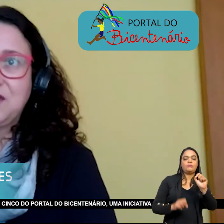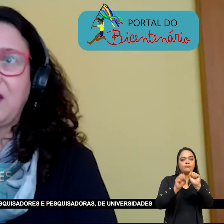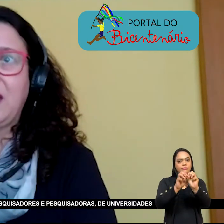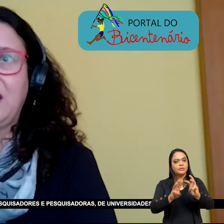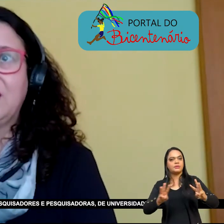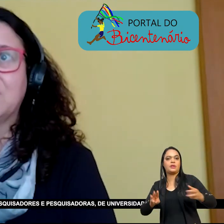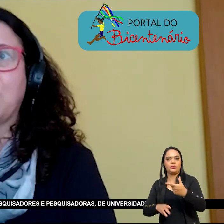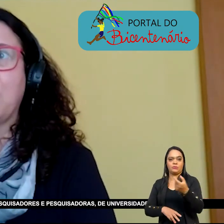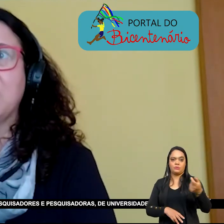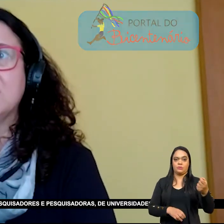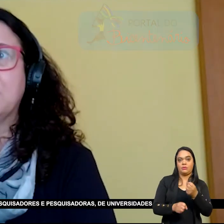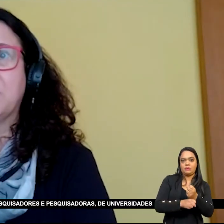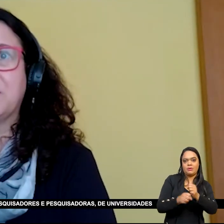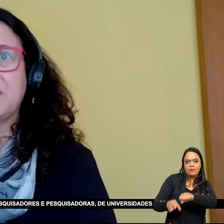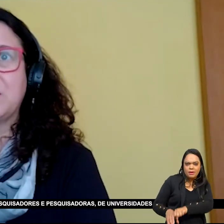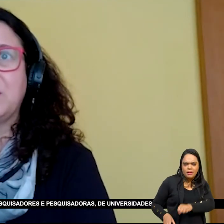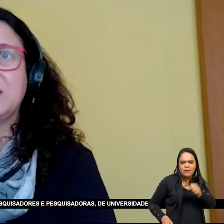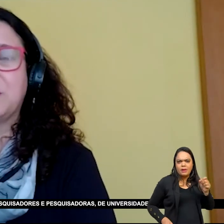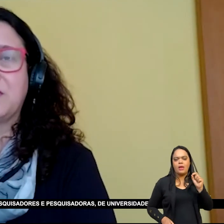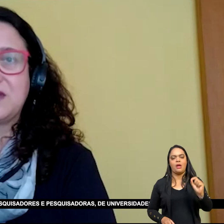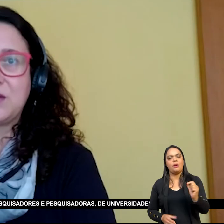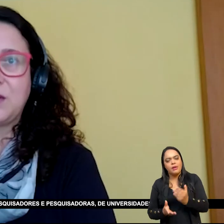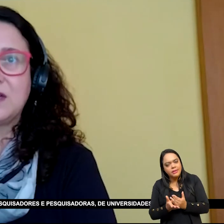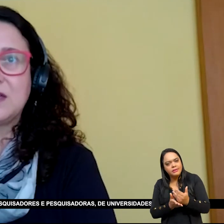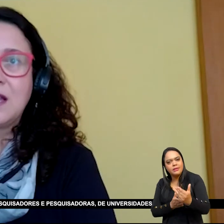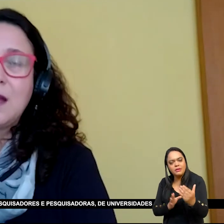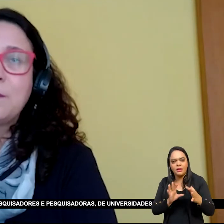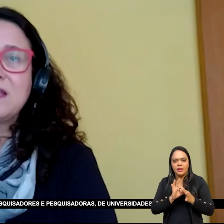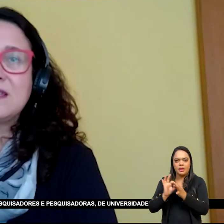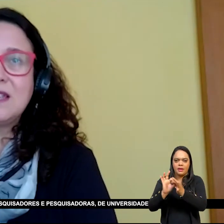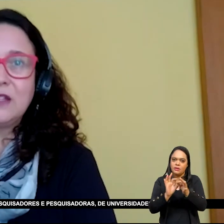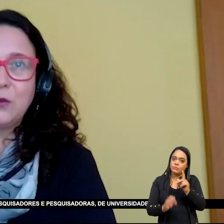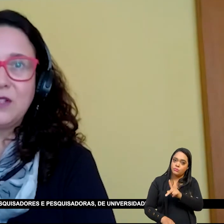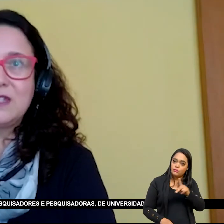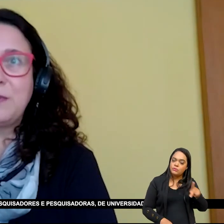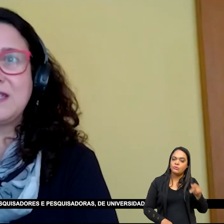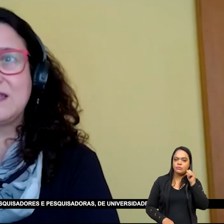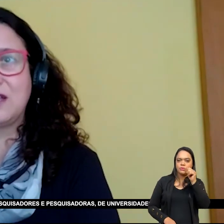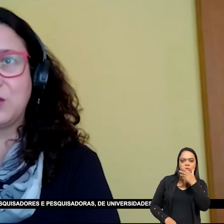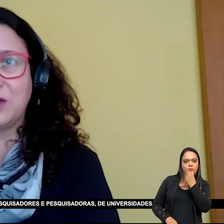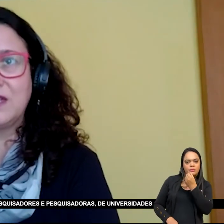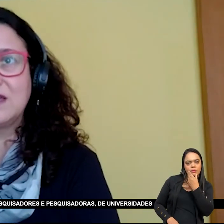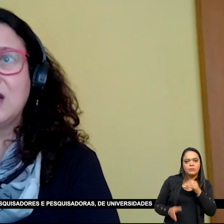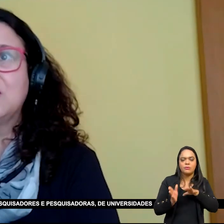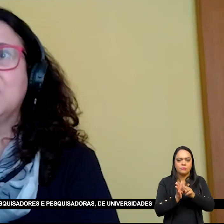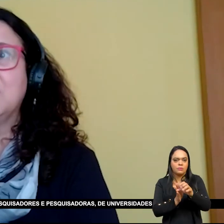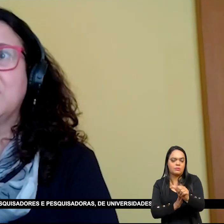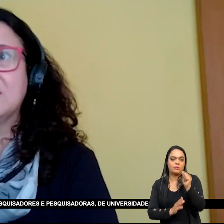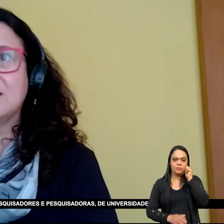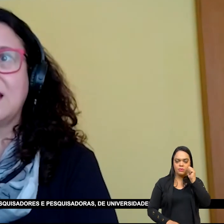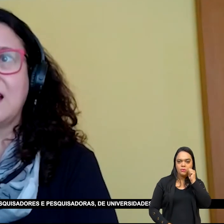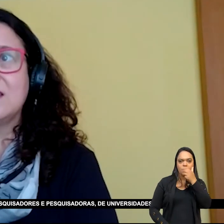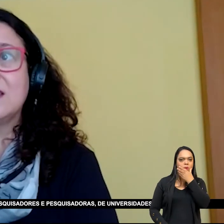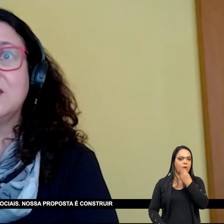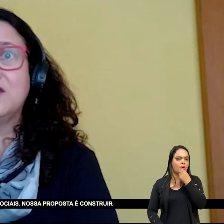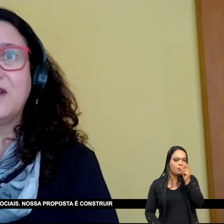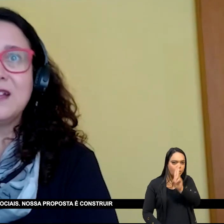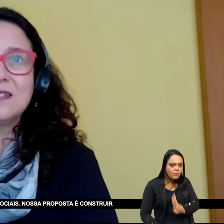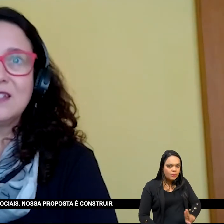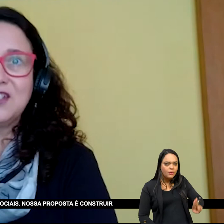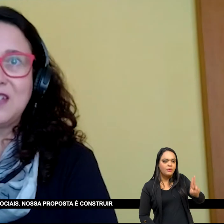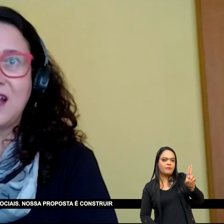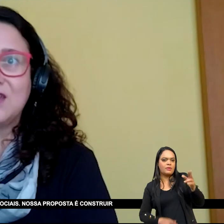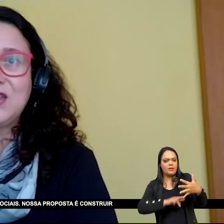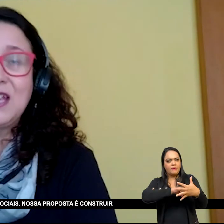iniciativa em rede composta por professores e professoras, pesquisadores e pesquisadoras De universidades e